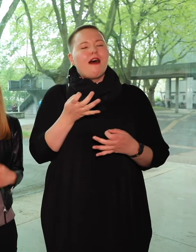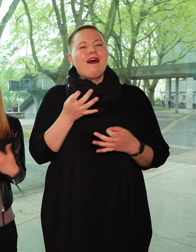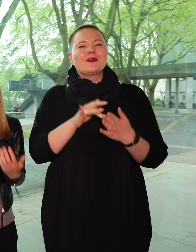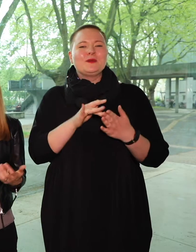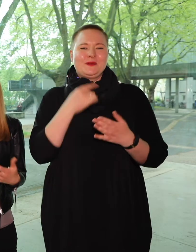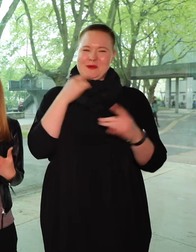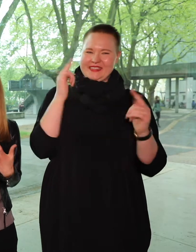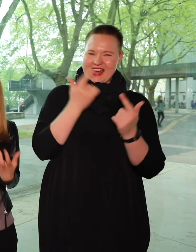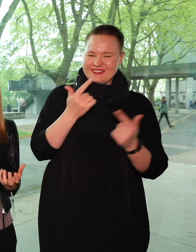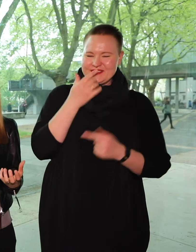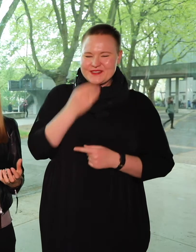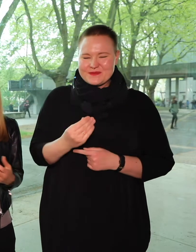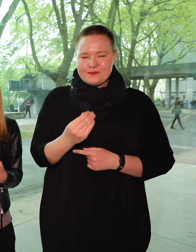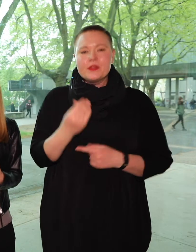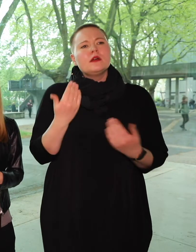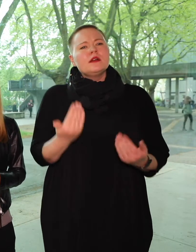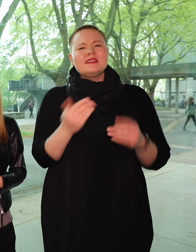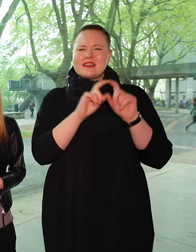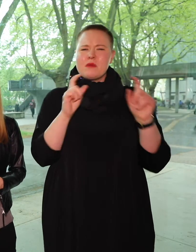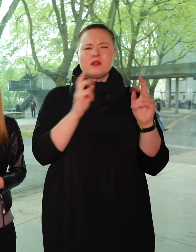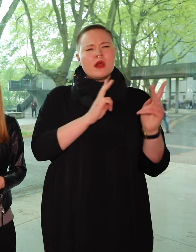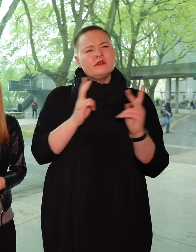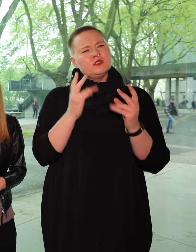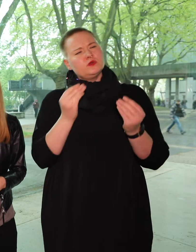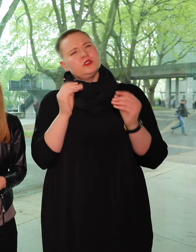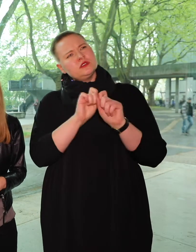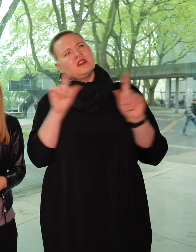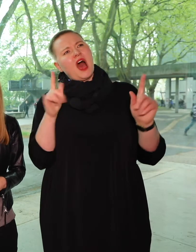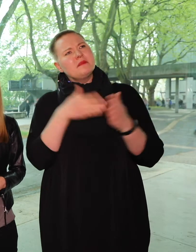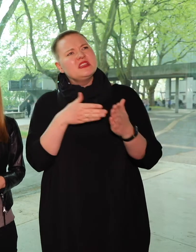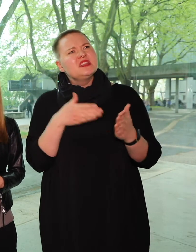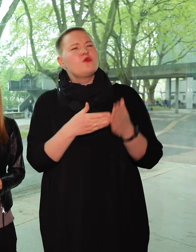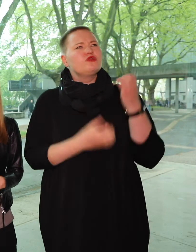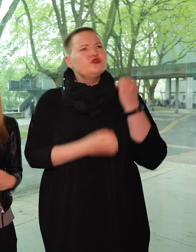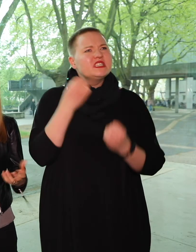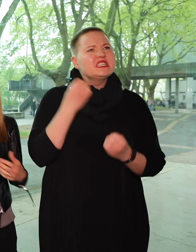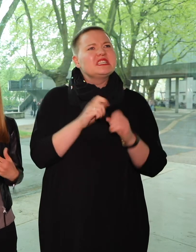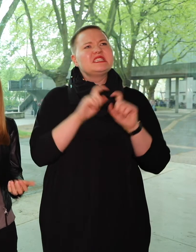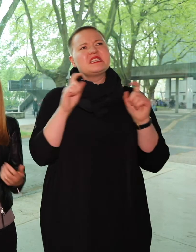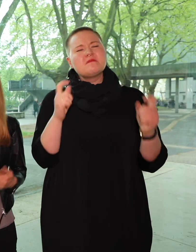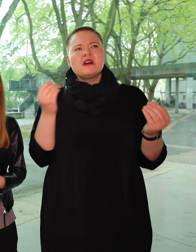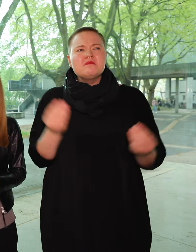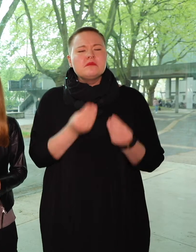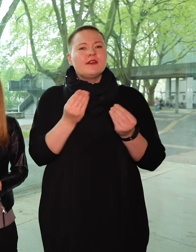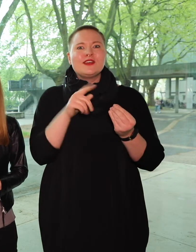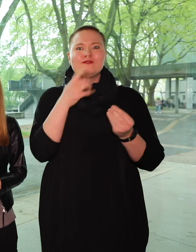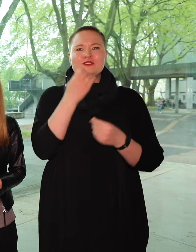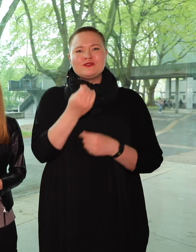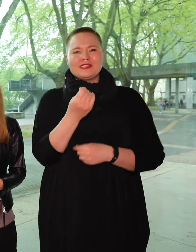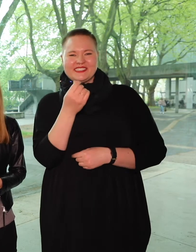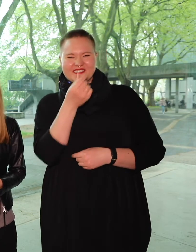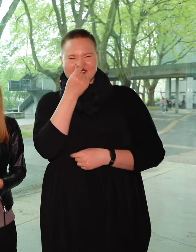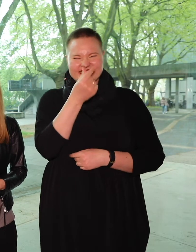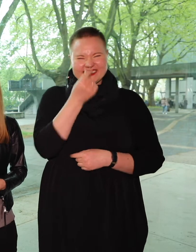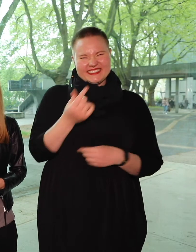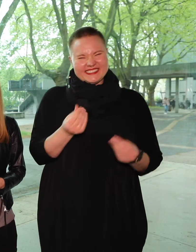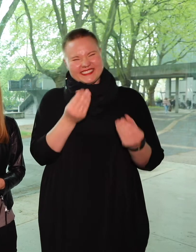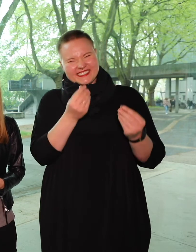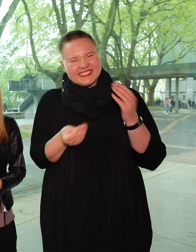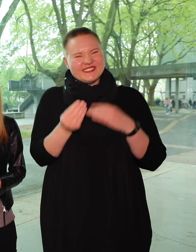das sonst schwer ist und vielleicht schwer zugänglich ist, mit einer Prise Humor und Leichtigkeit versehen und hoffen, dass